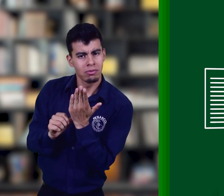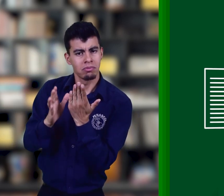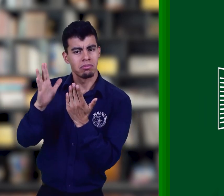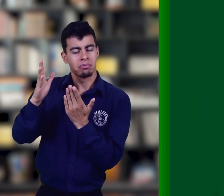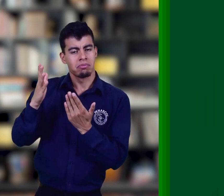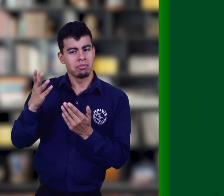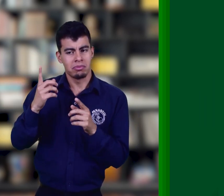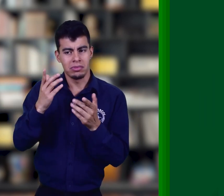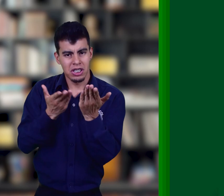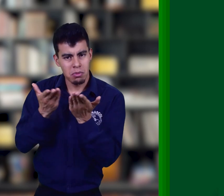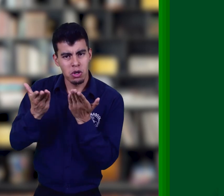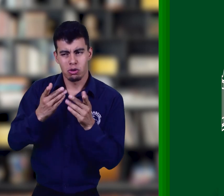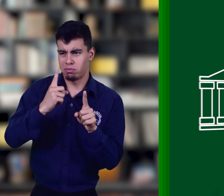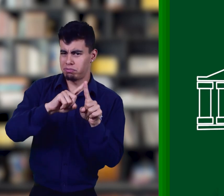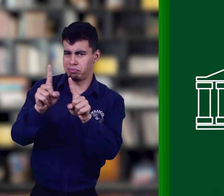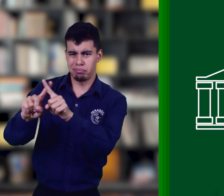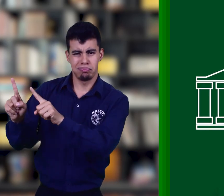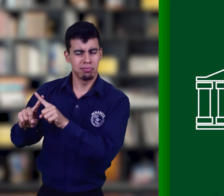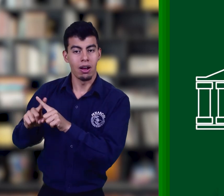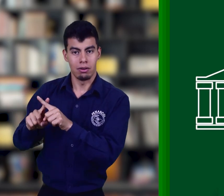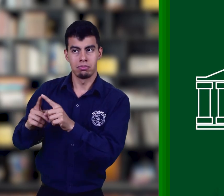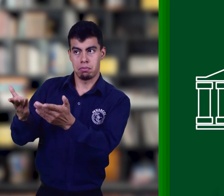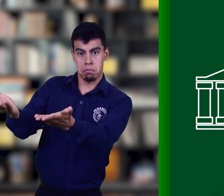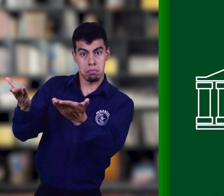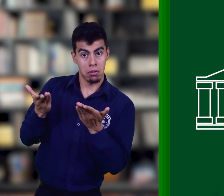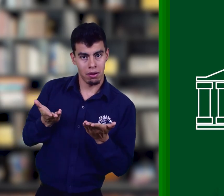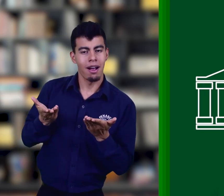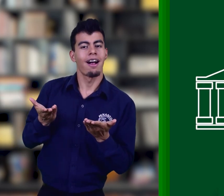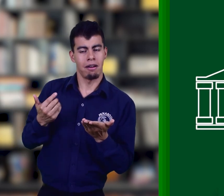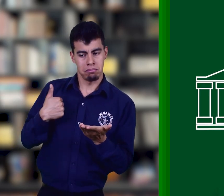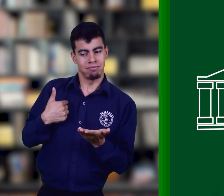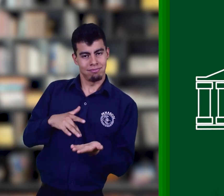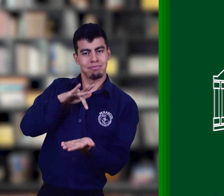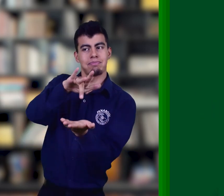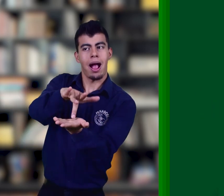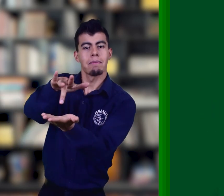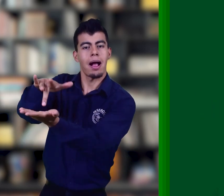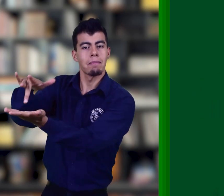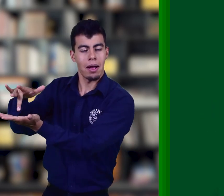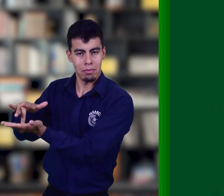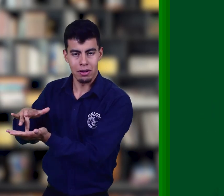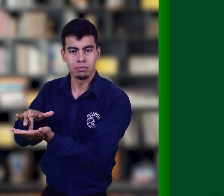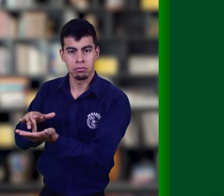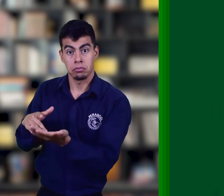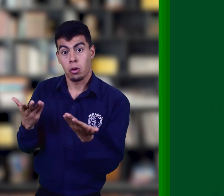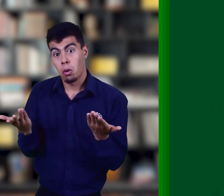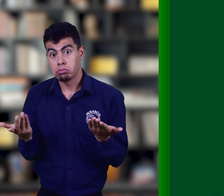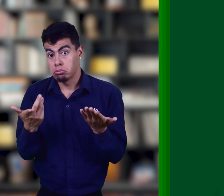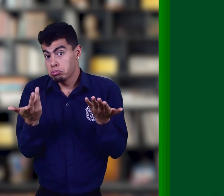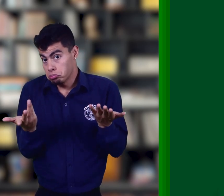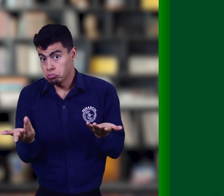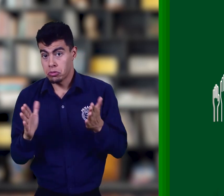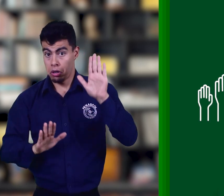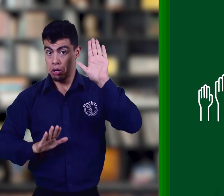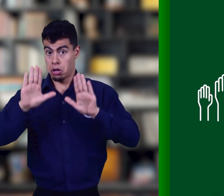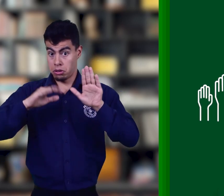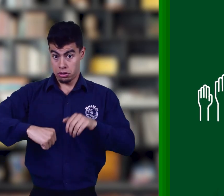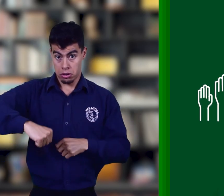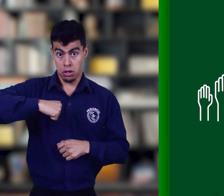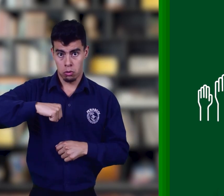actividades, programas, servicios, entre otras ofertas del Estado. Igualmente, dentro del derecho a la